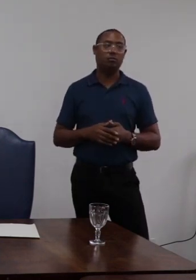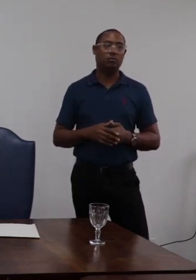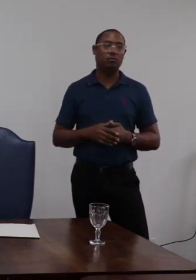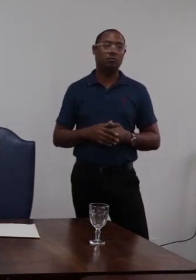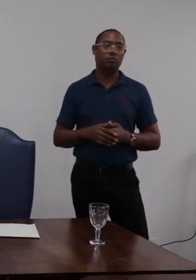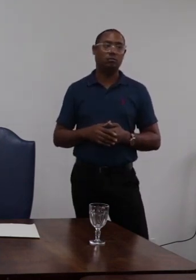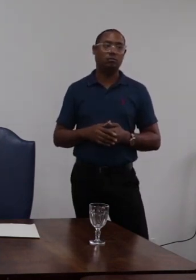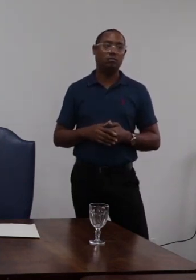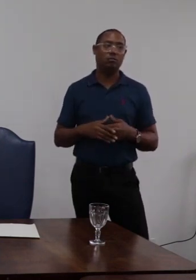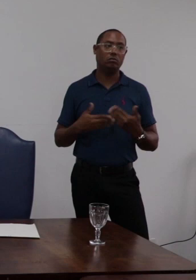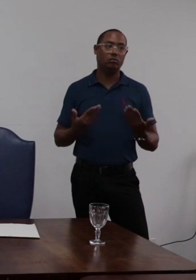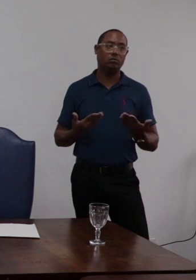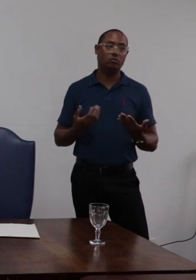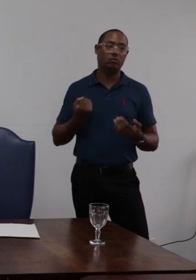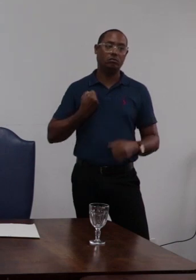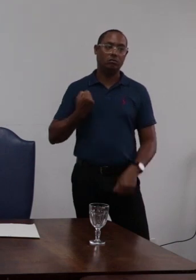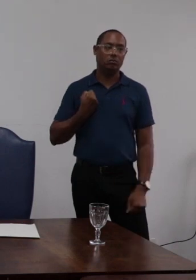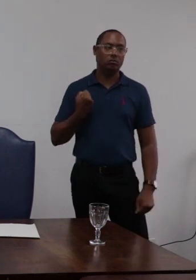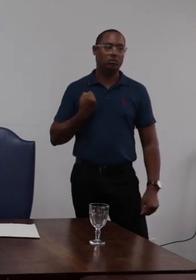então assim no artigo